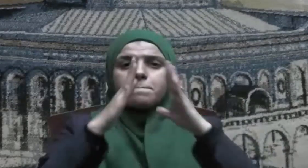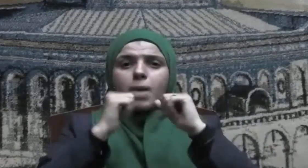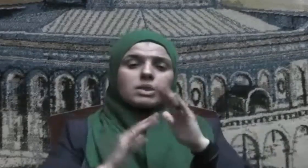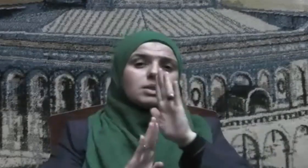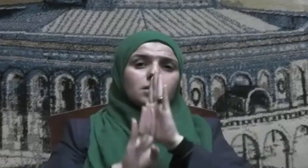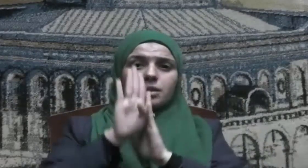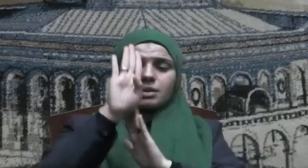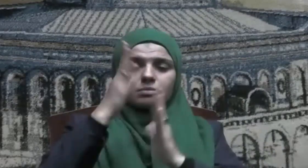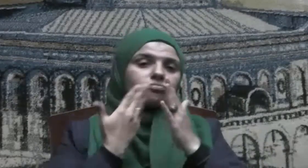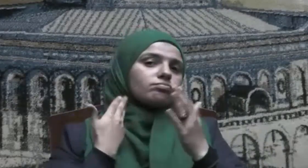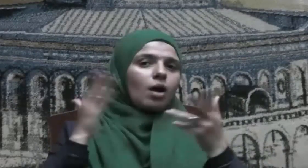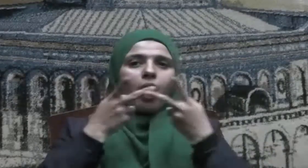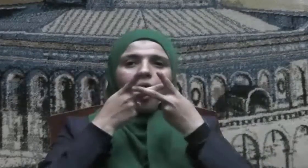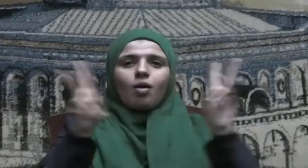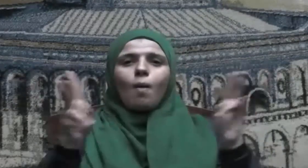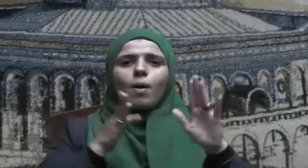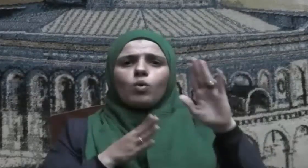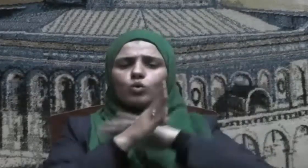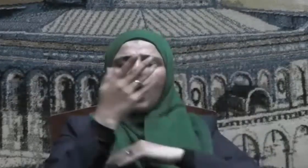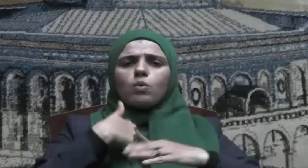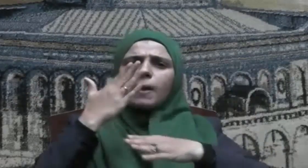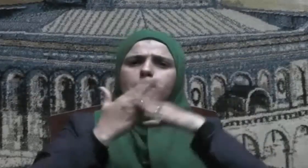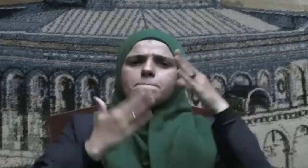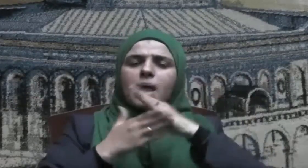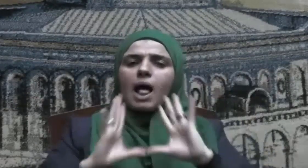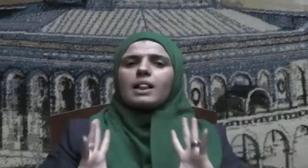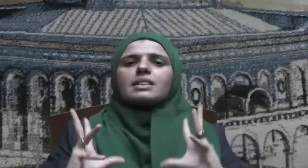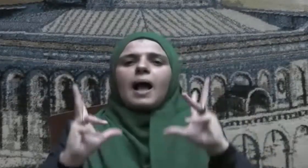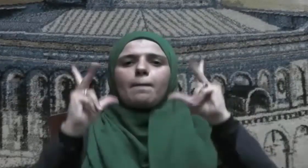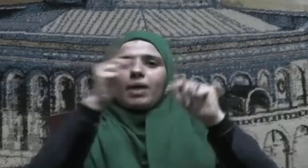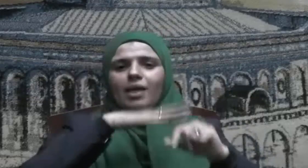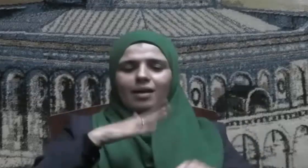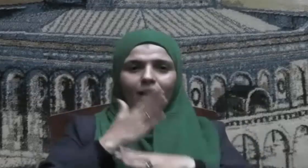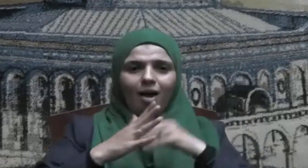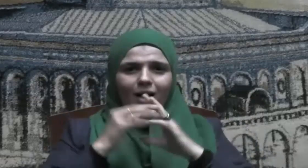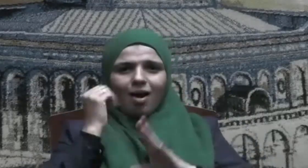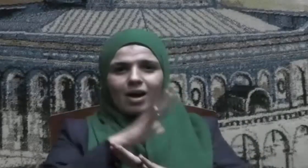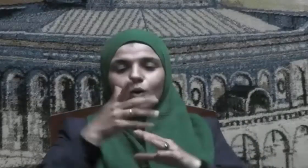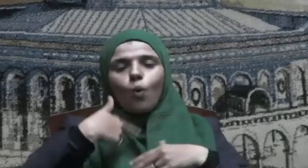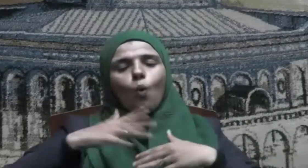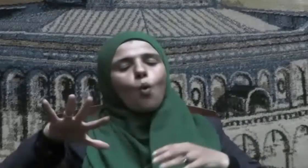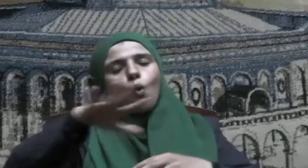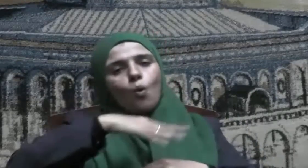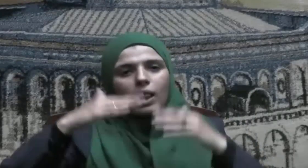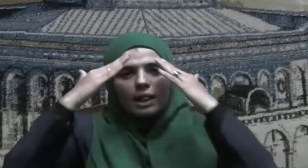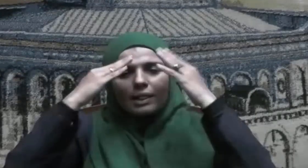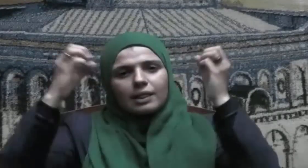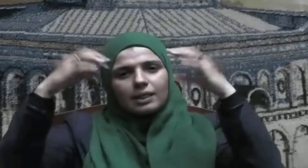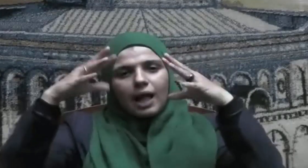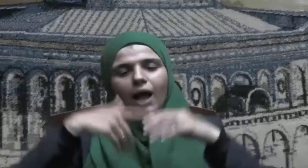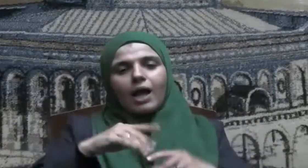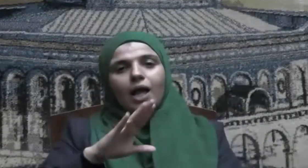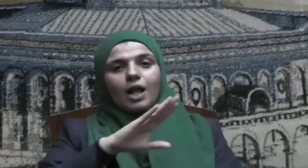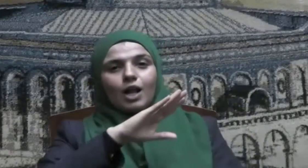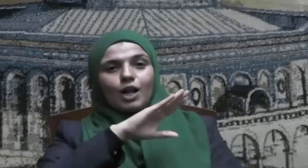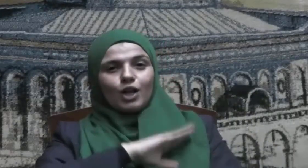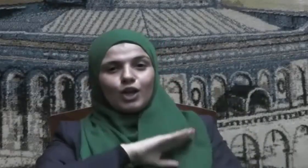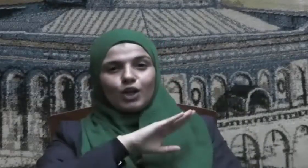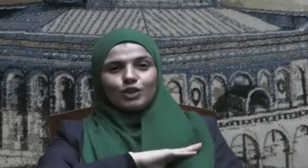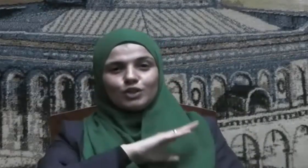مصرى نحو البناء والتعمير وكل التحية لقوات المسلحة الباسلة